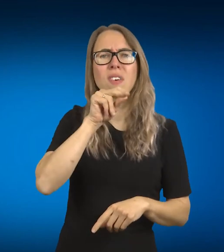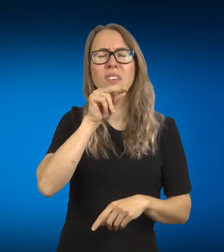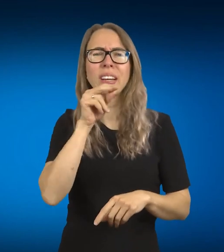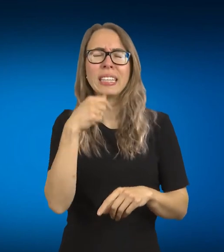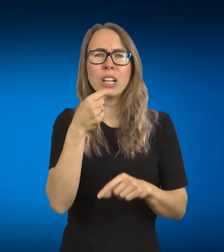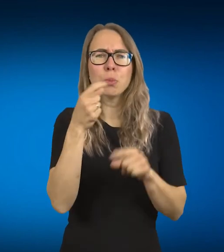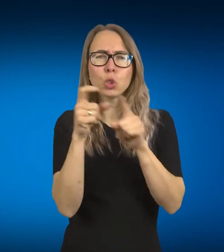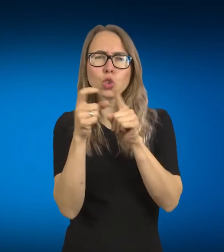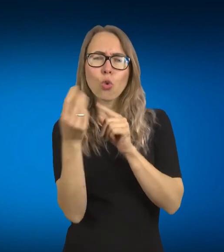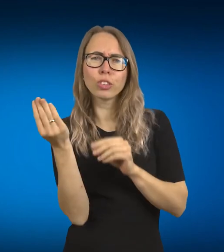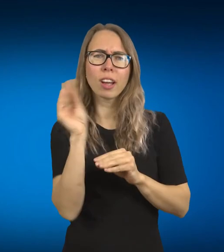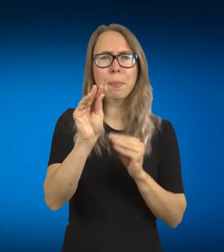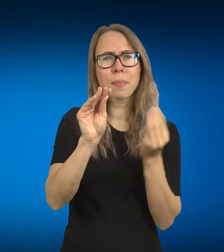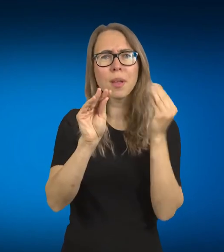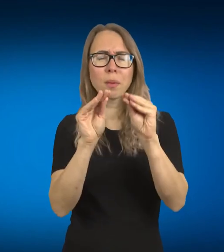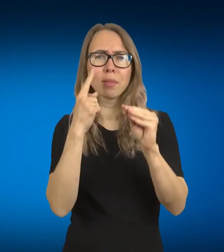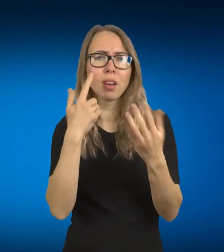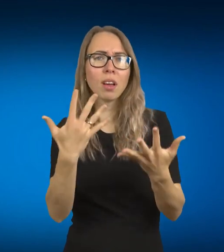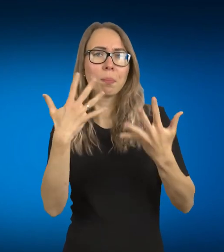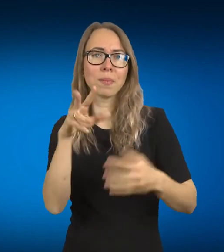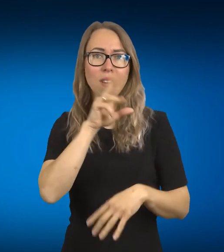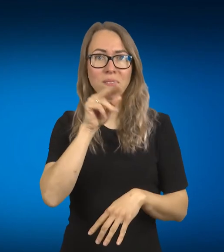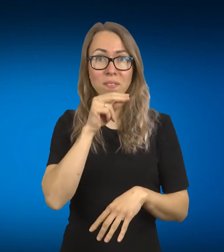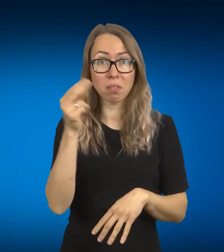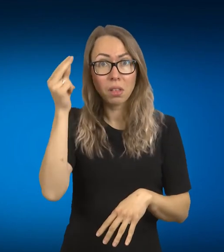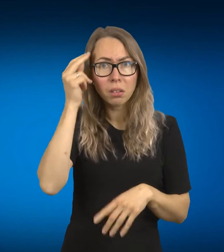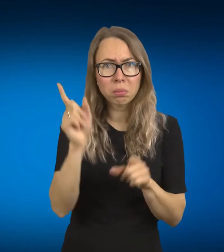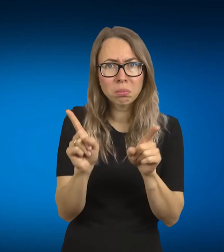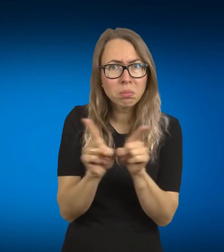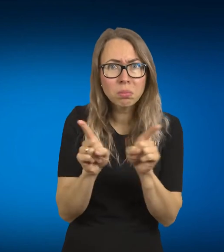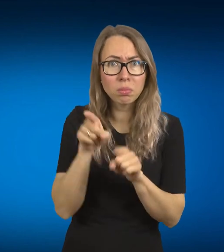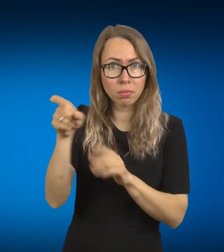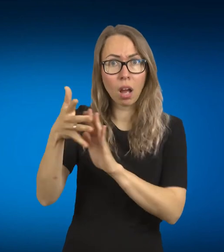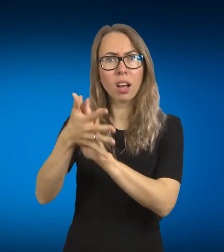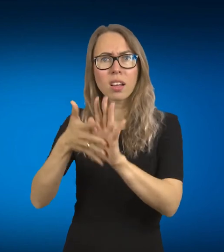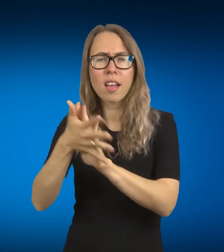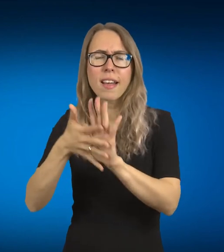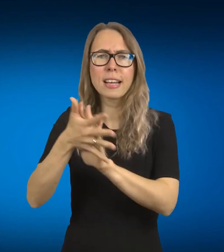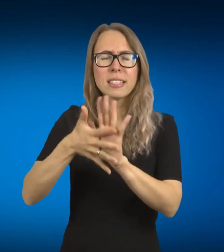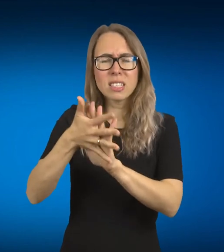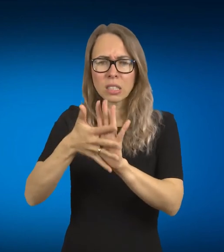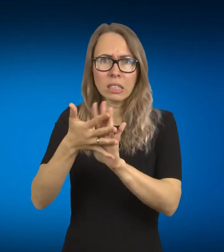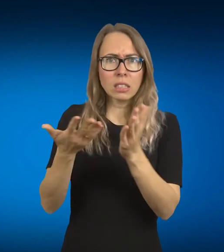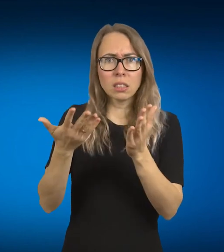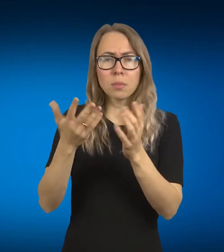žodžiais ir, tarkim, jam irgi nesvetima kitų šalių gestus, kaip